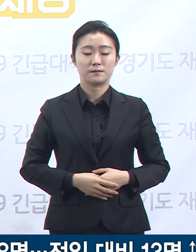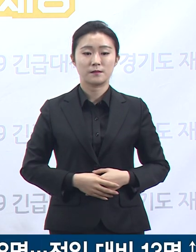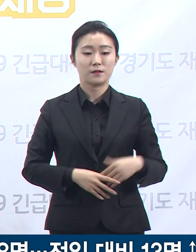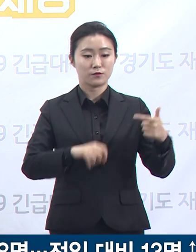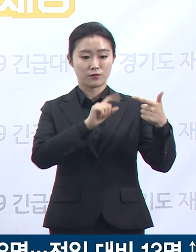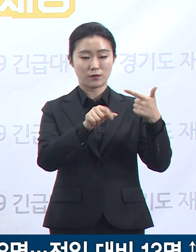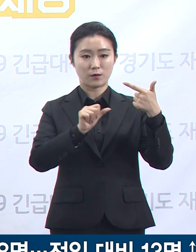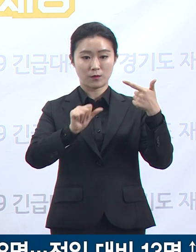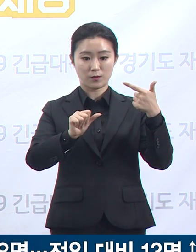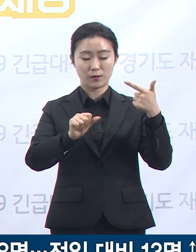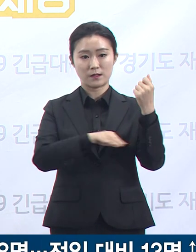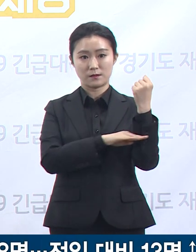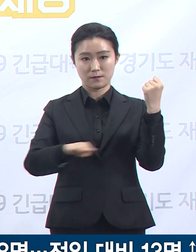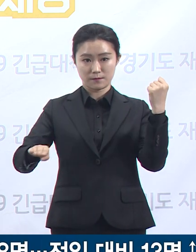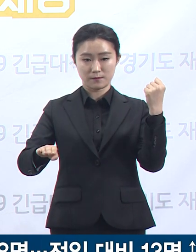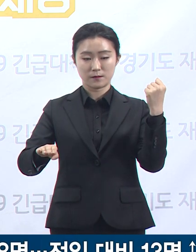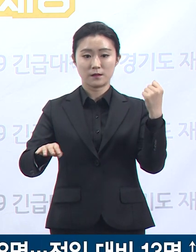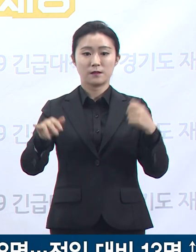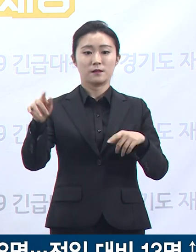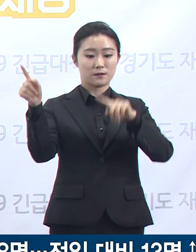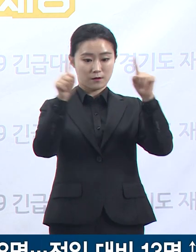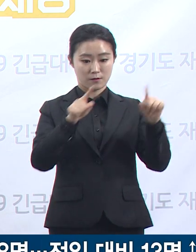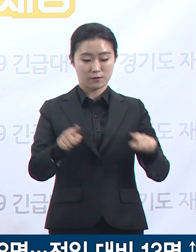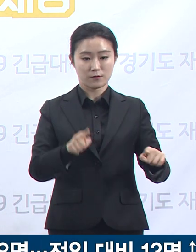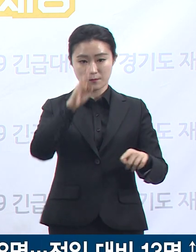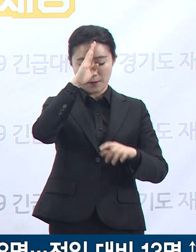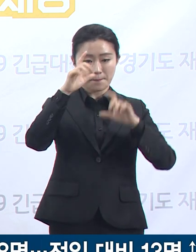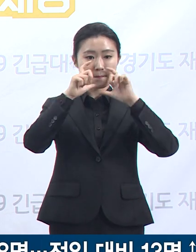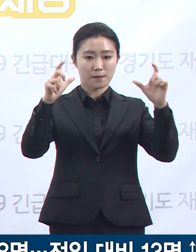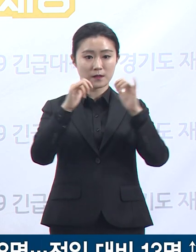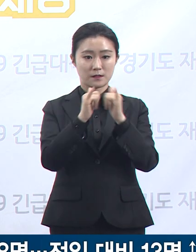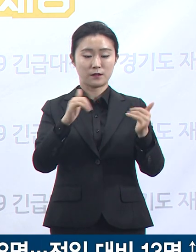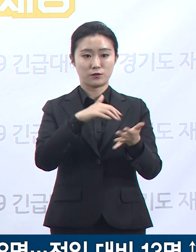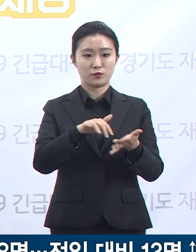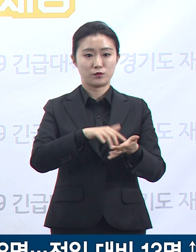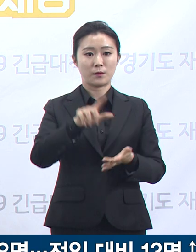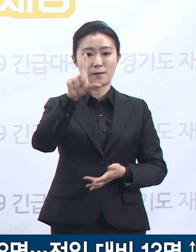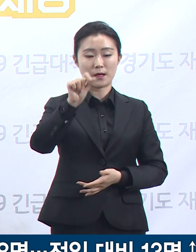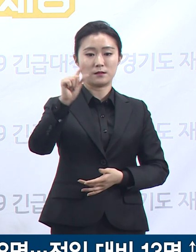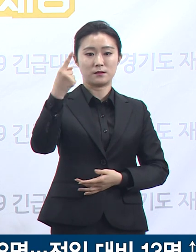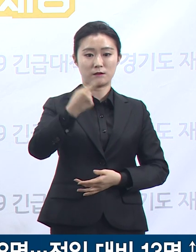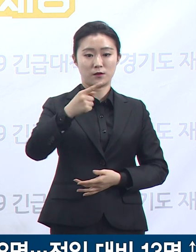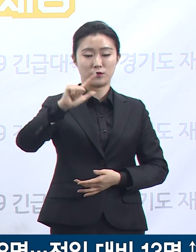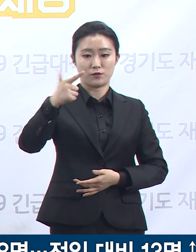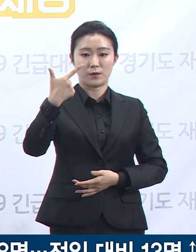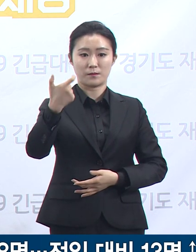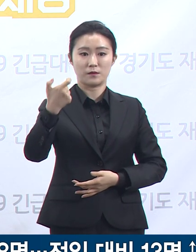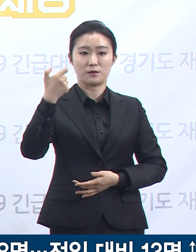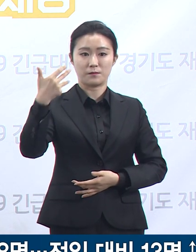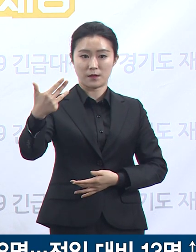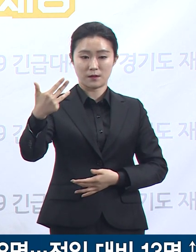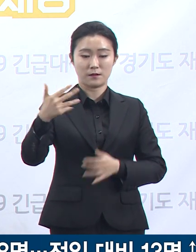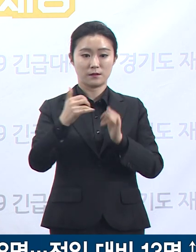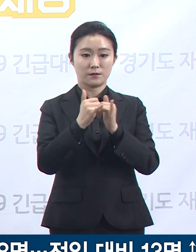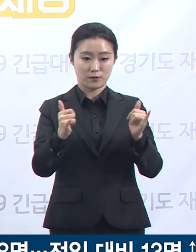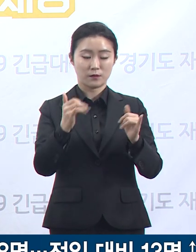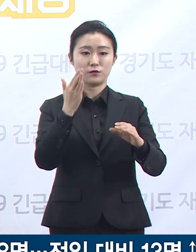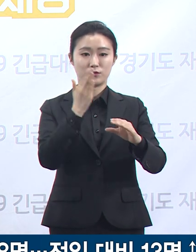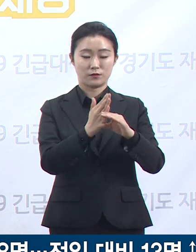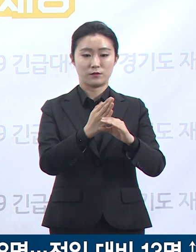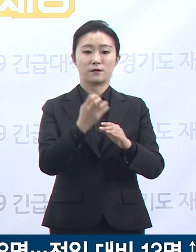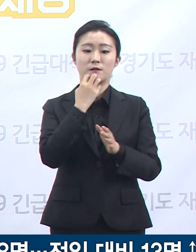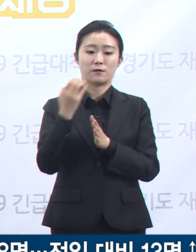6월 5일 0시 기준 전국 확진자 수는 총 11,668명이며 이 중 경기도 확진자 수는